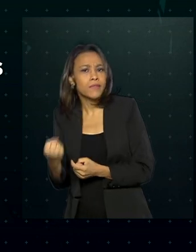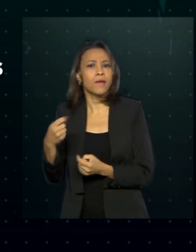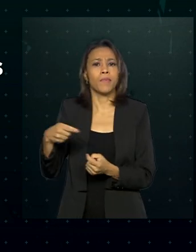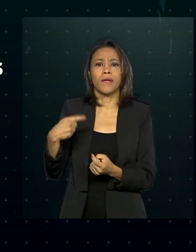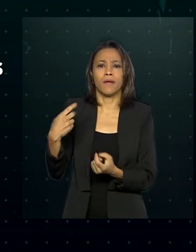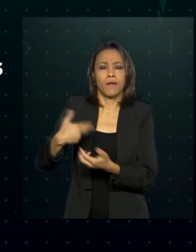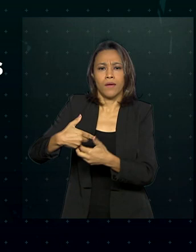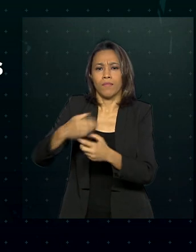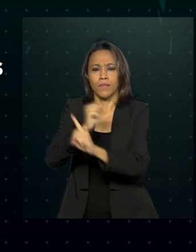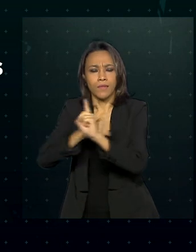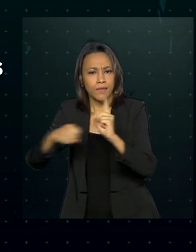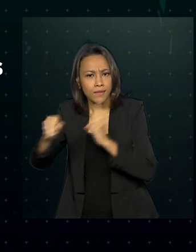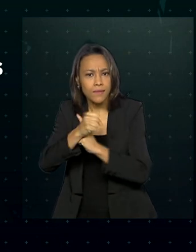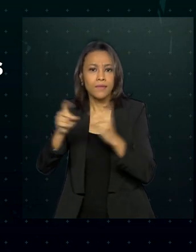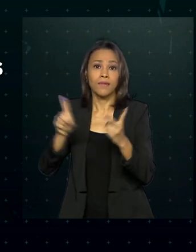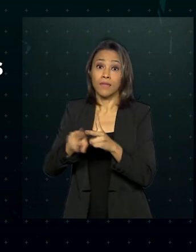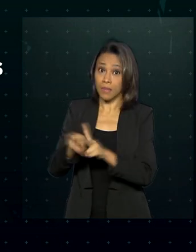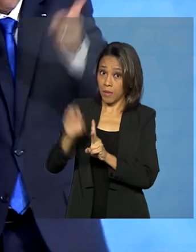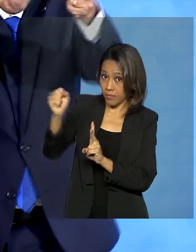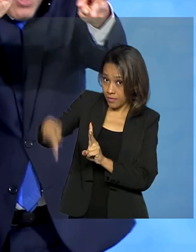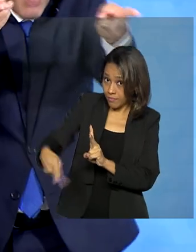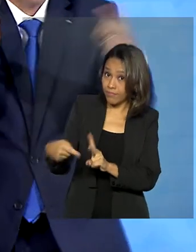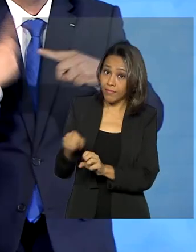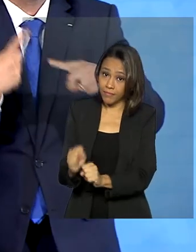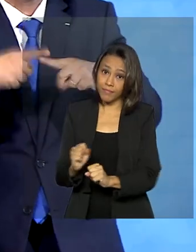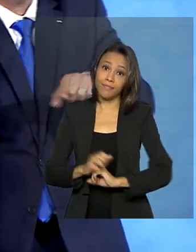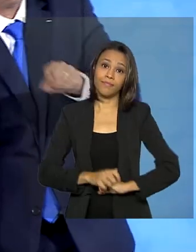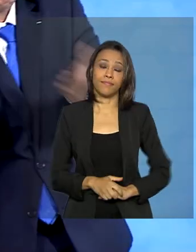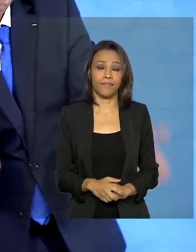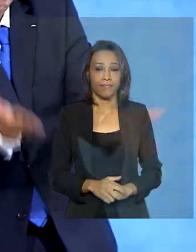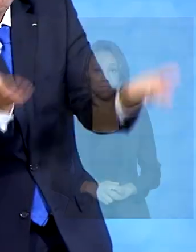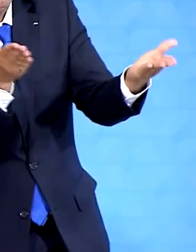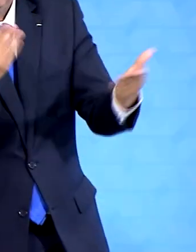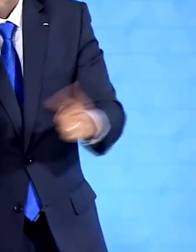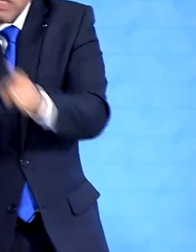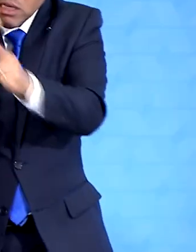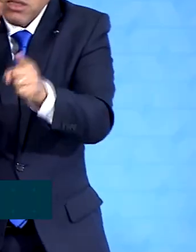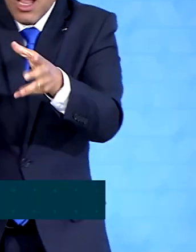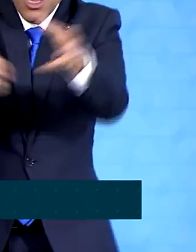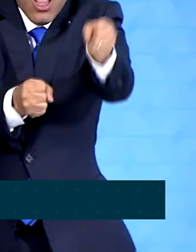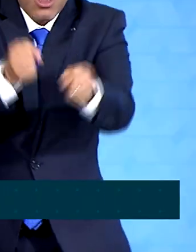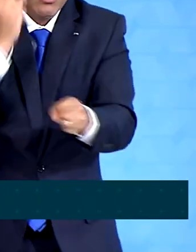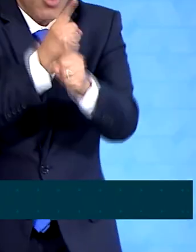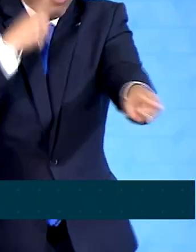sociais e previdenciários. Saímos buscando esses brasileiros